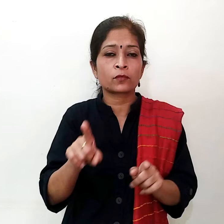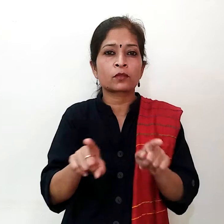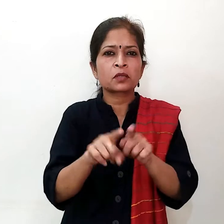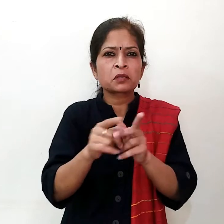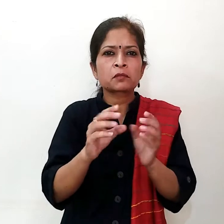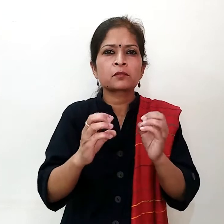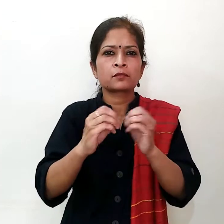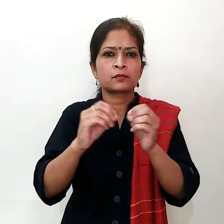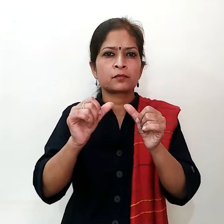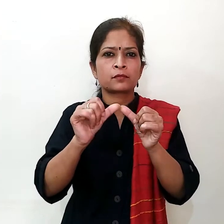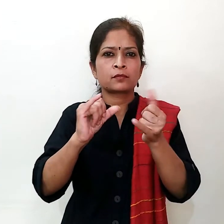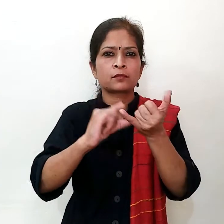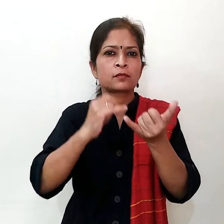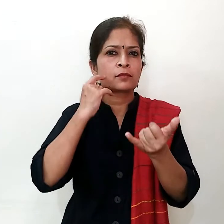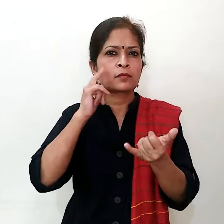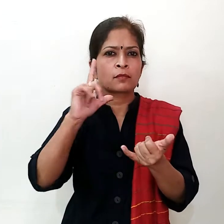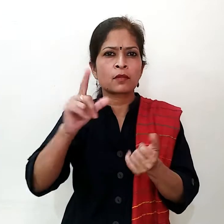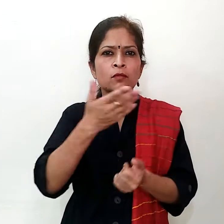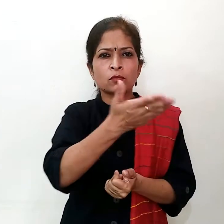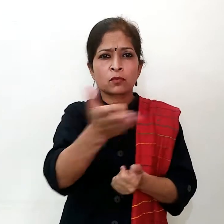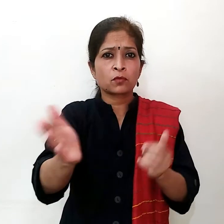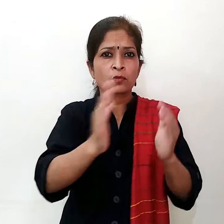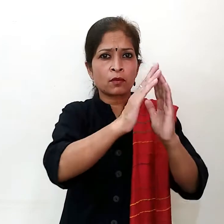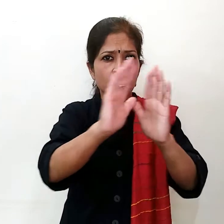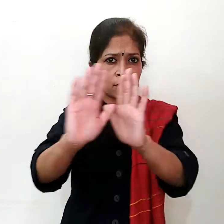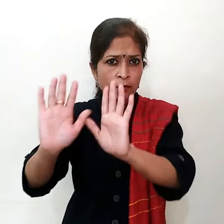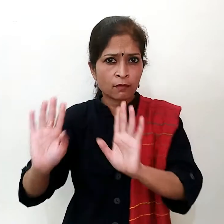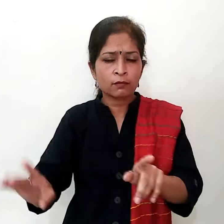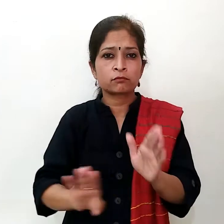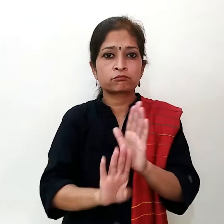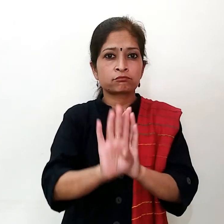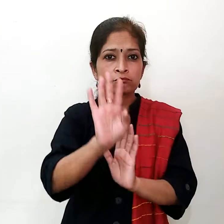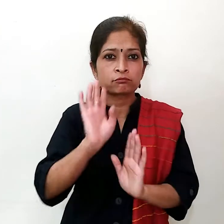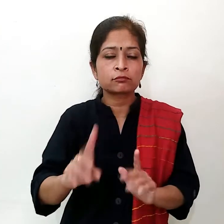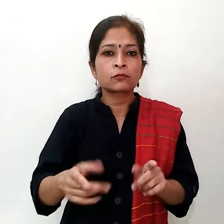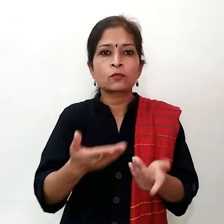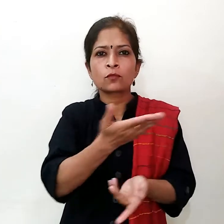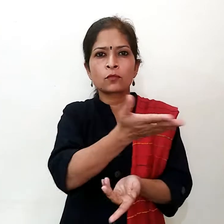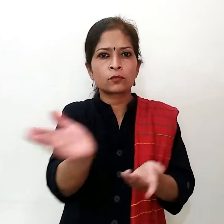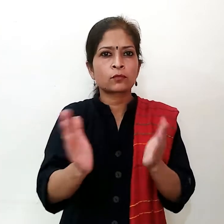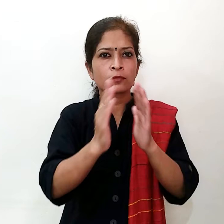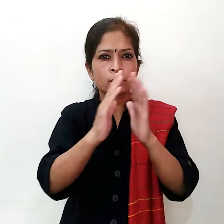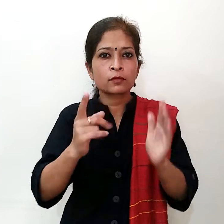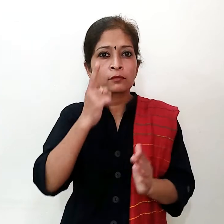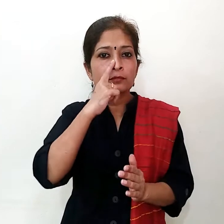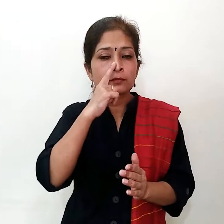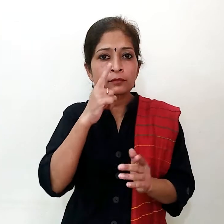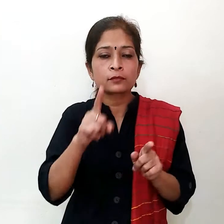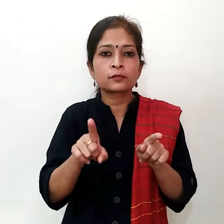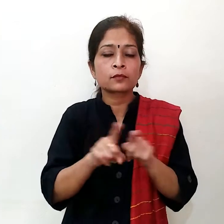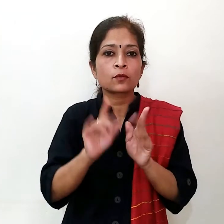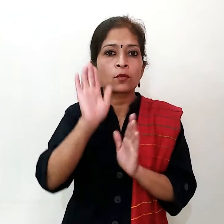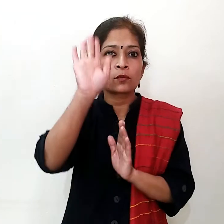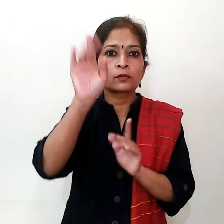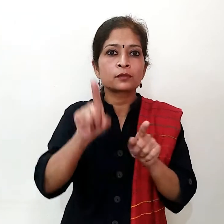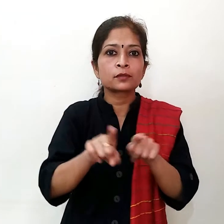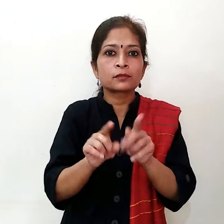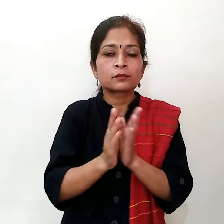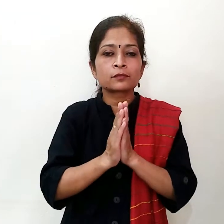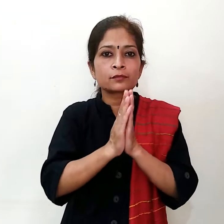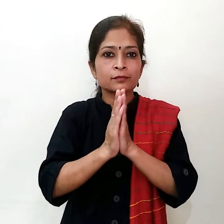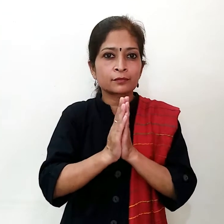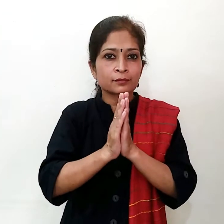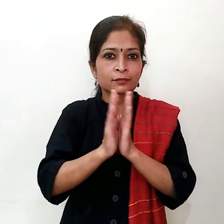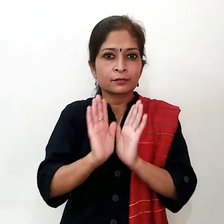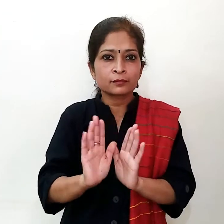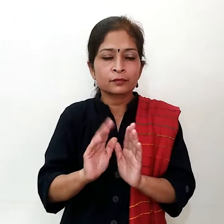तुलसी इसी कारण हमारे देज के अधिक्तर घरों में पाई जाती है और हम अपने घरों में तुलसी को इसी लिए दीवी का तरचा